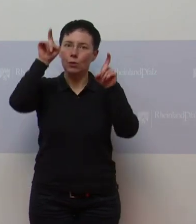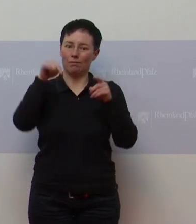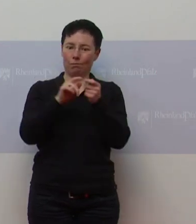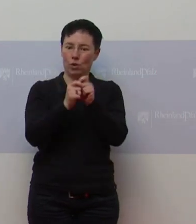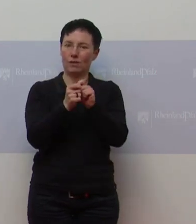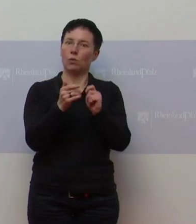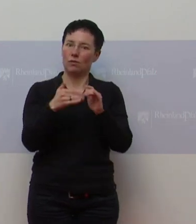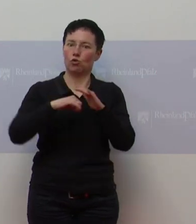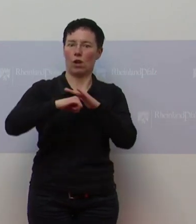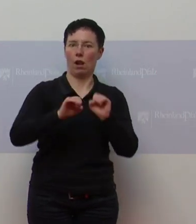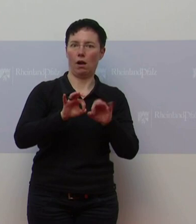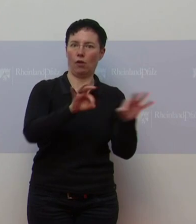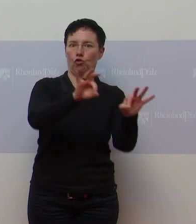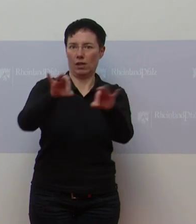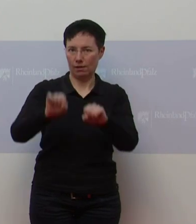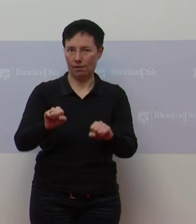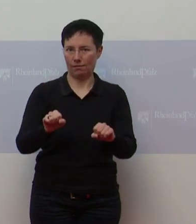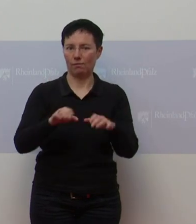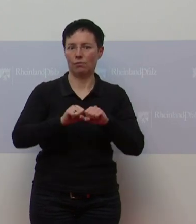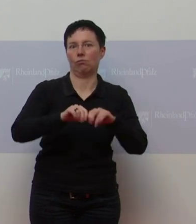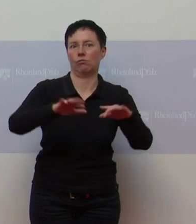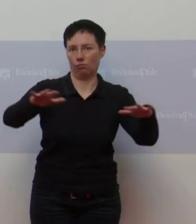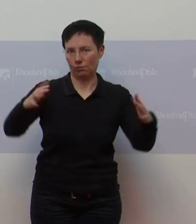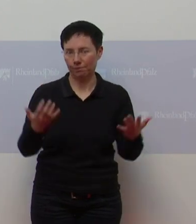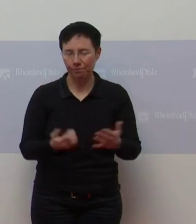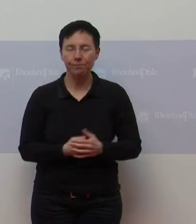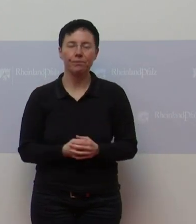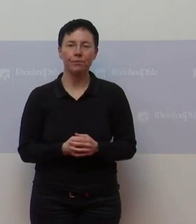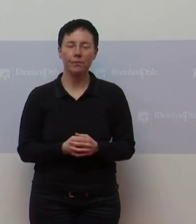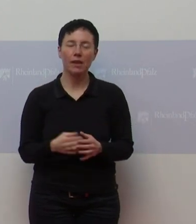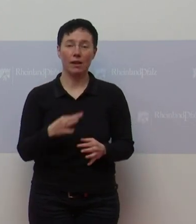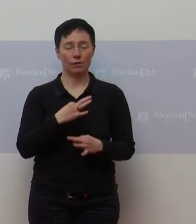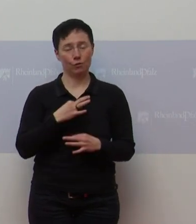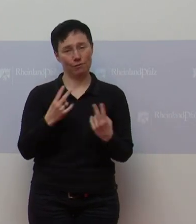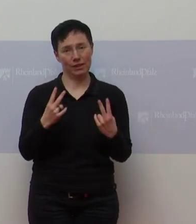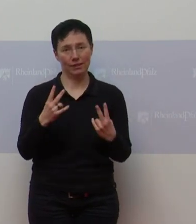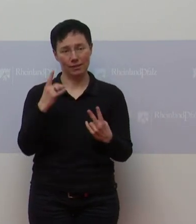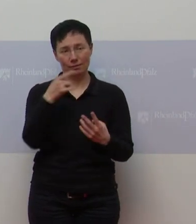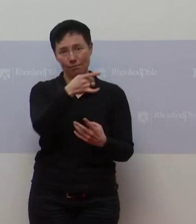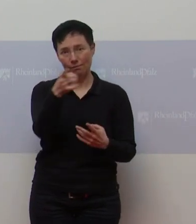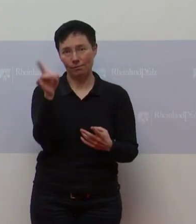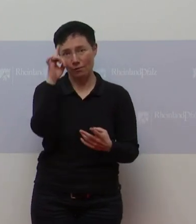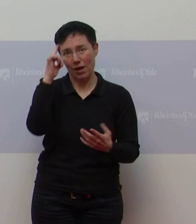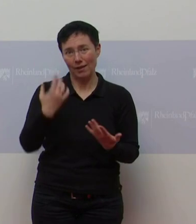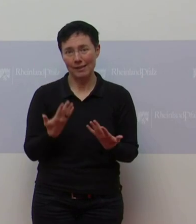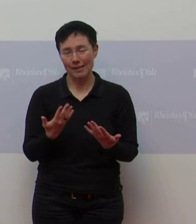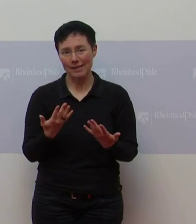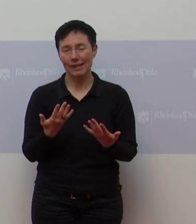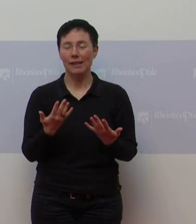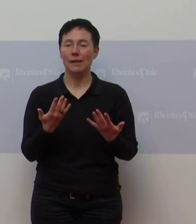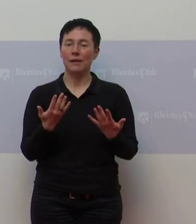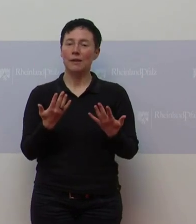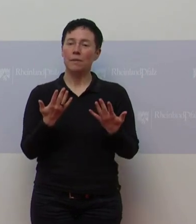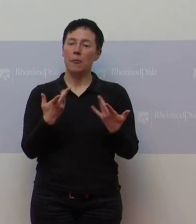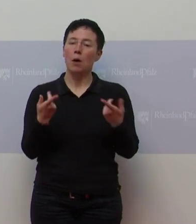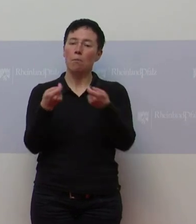Ansteckung eben alles auch ganz, ganz viel schneller. Mir ist es wichtig, das wissen Sie, dass wir in den großen Linien